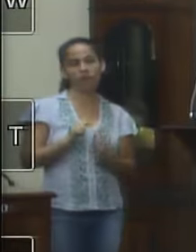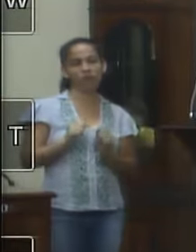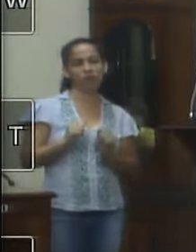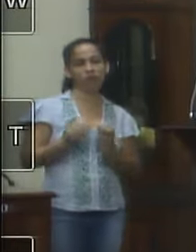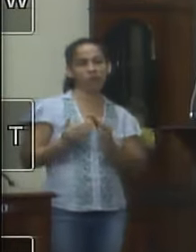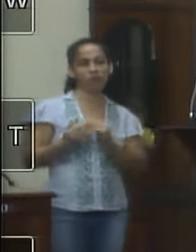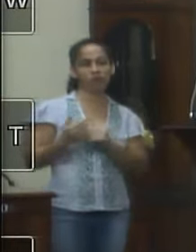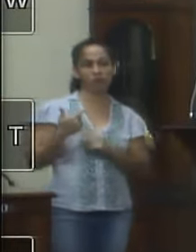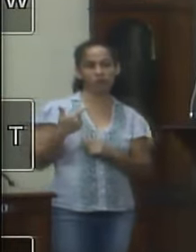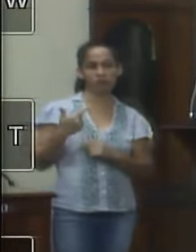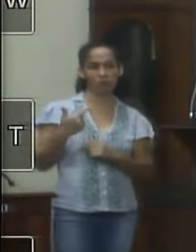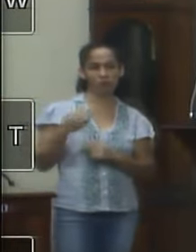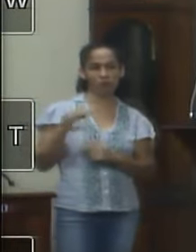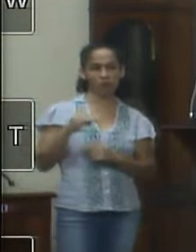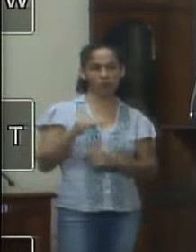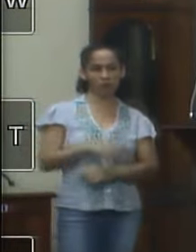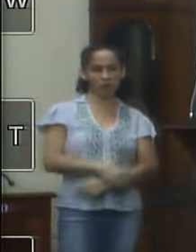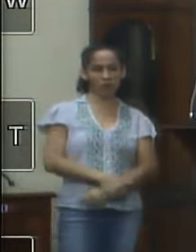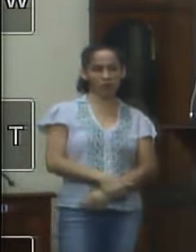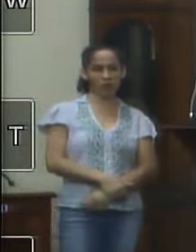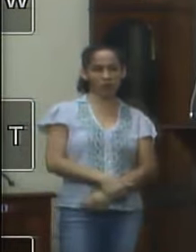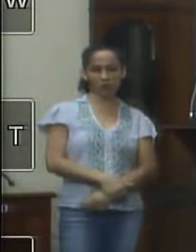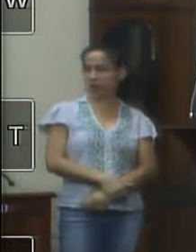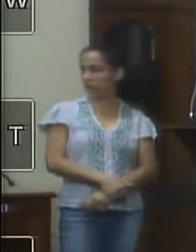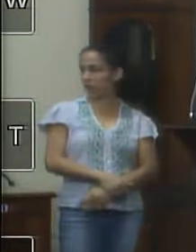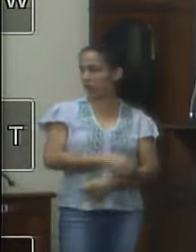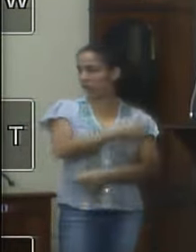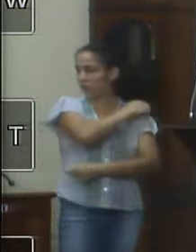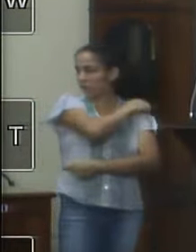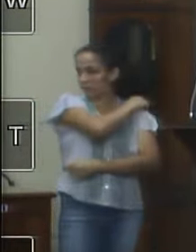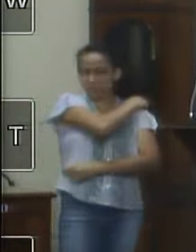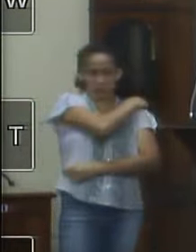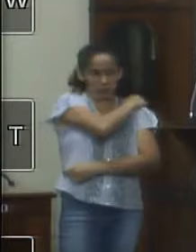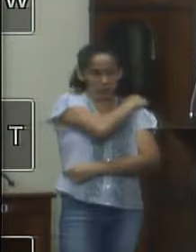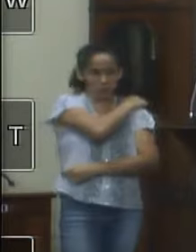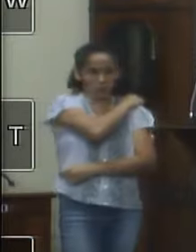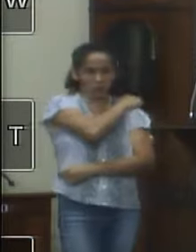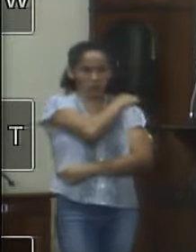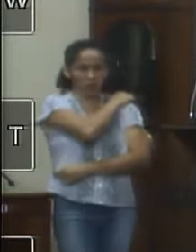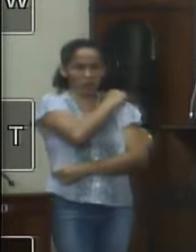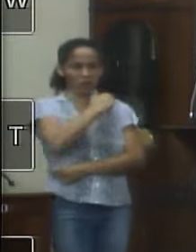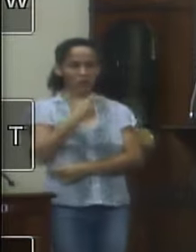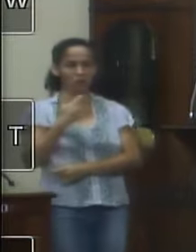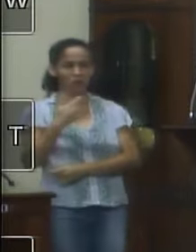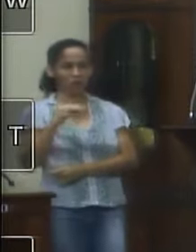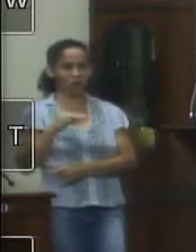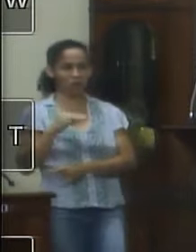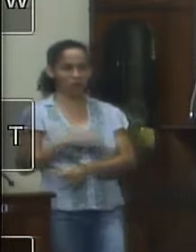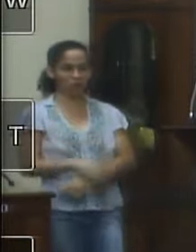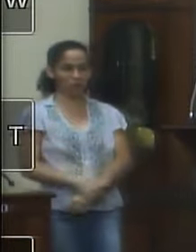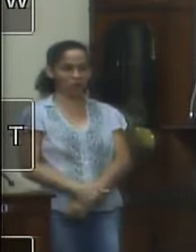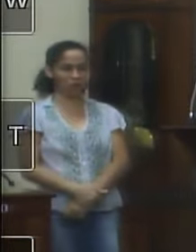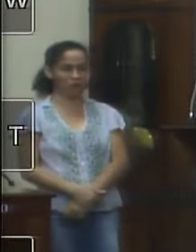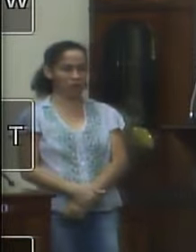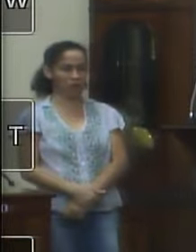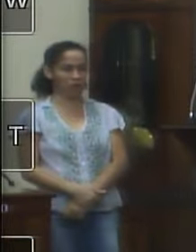me dar dois minutinhos sem ler prestar atenção em mim muito obrigado eu fiz um